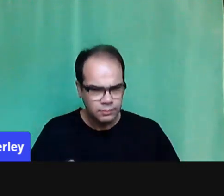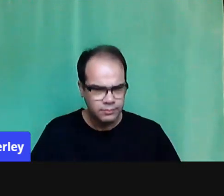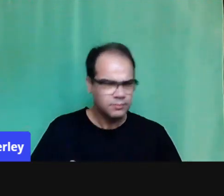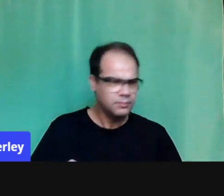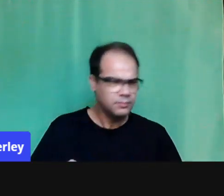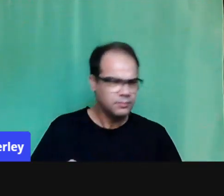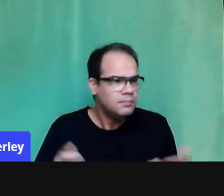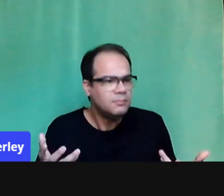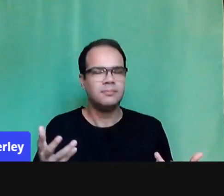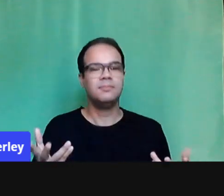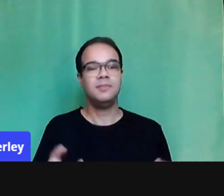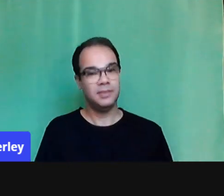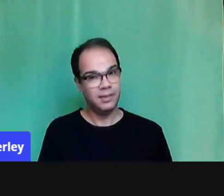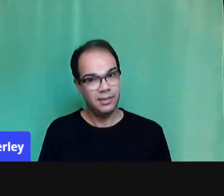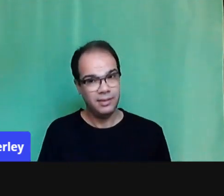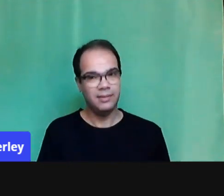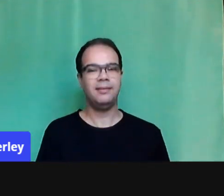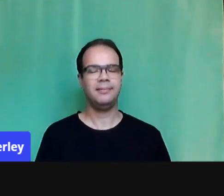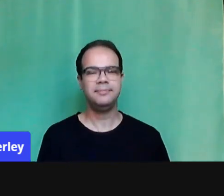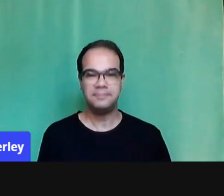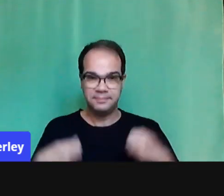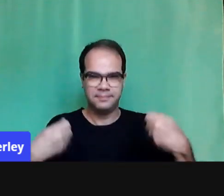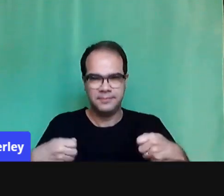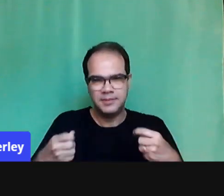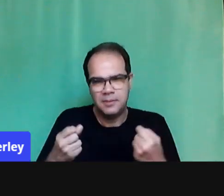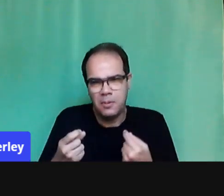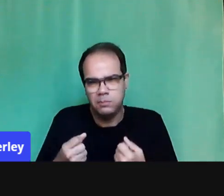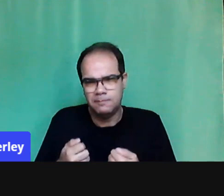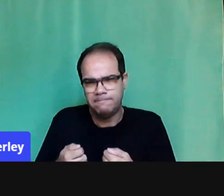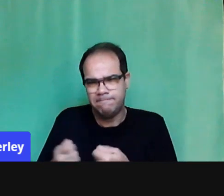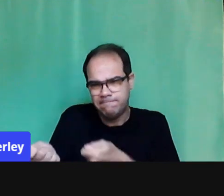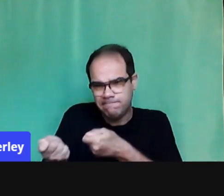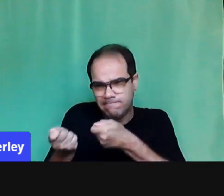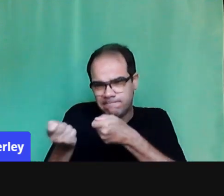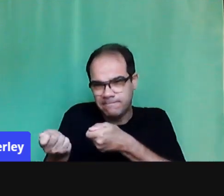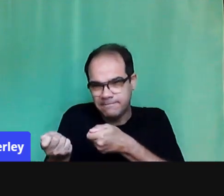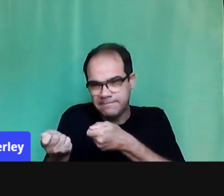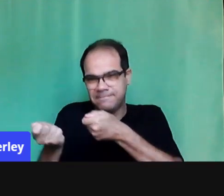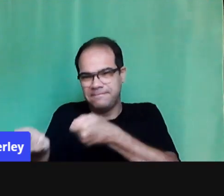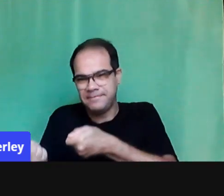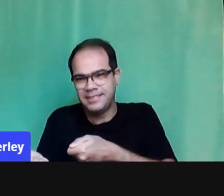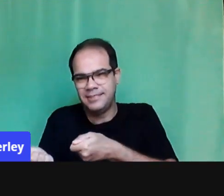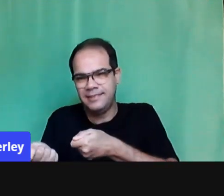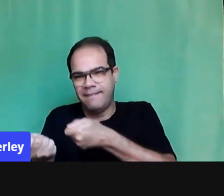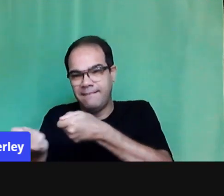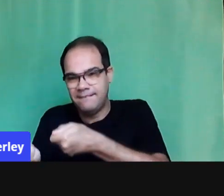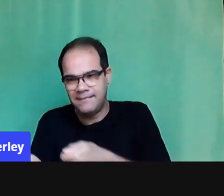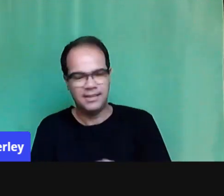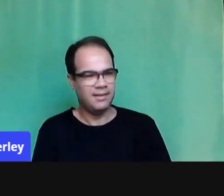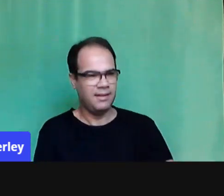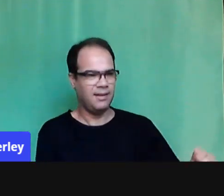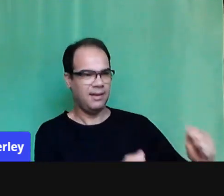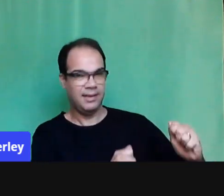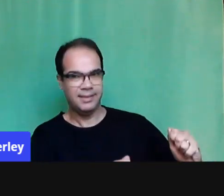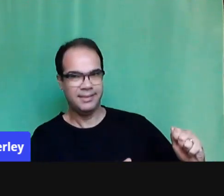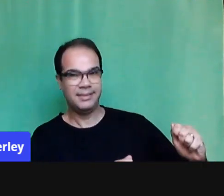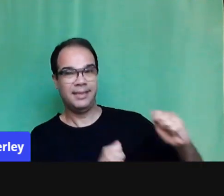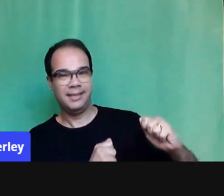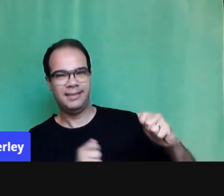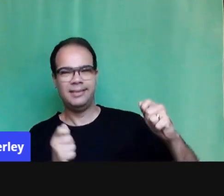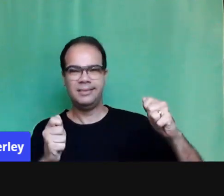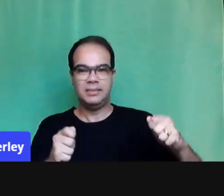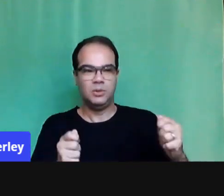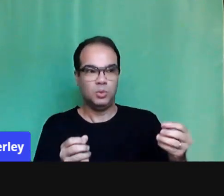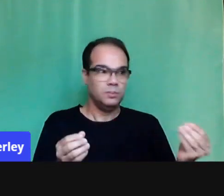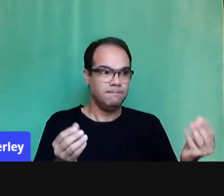né? Eu me recordo quando eu trabalhava com as crianças, né? Nesse espaço de sala de aula e, às